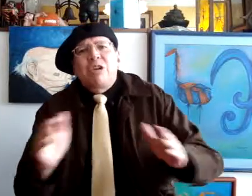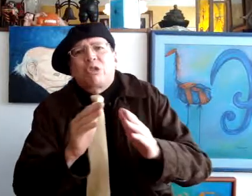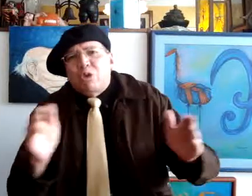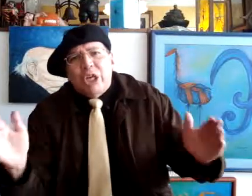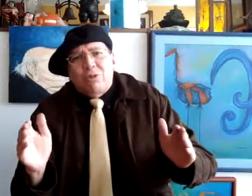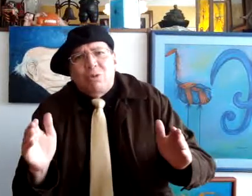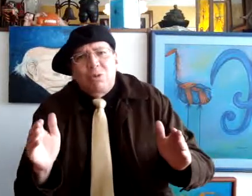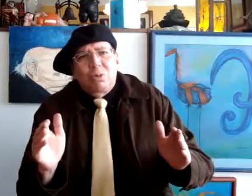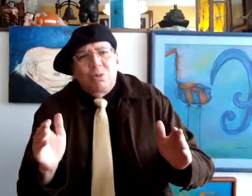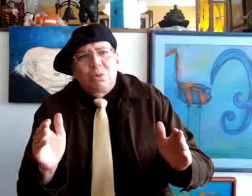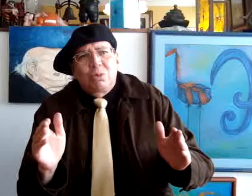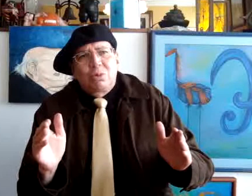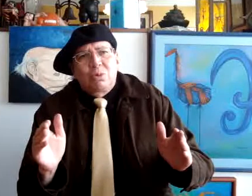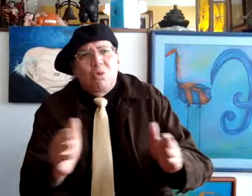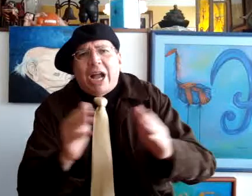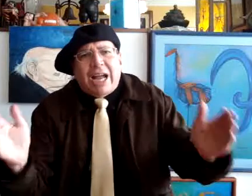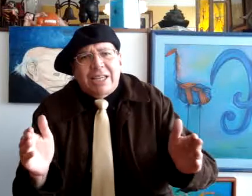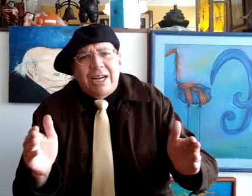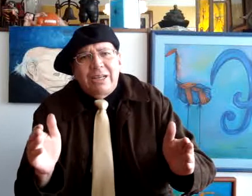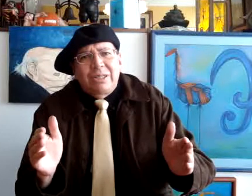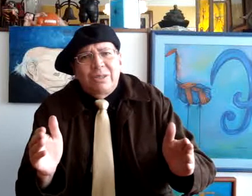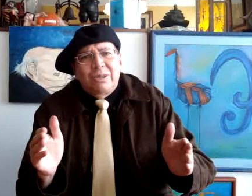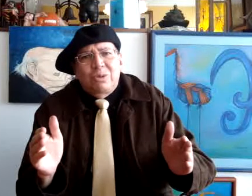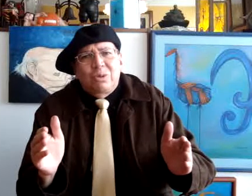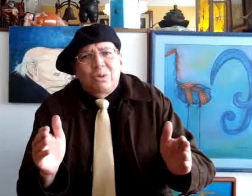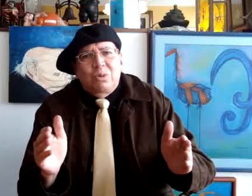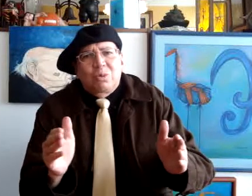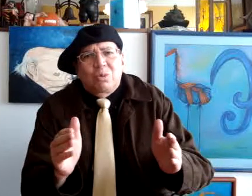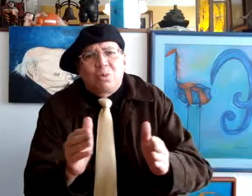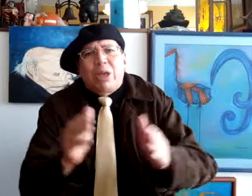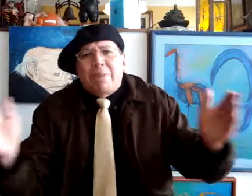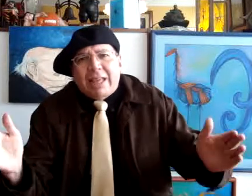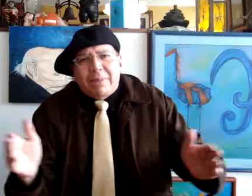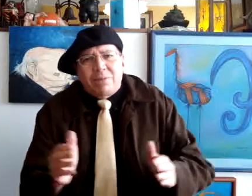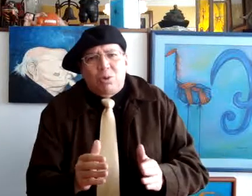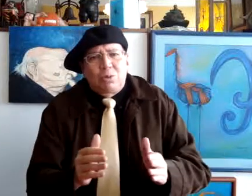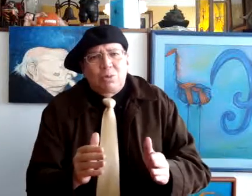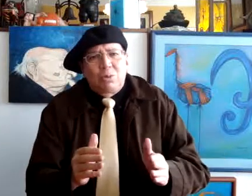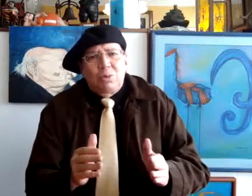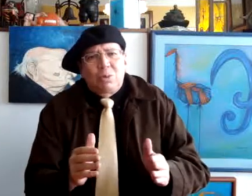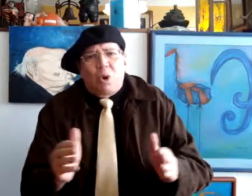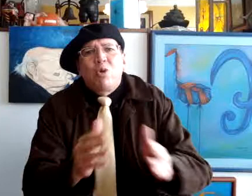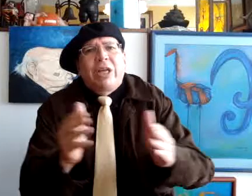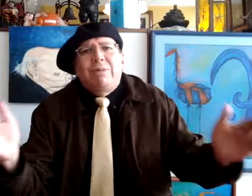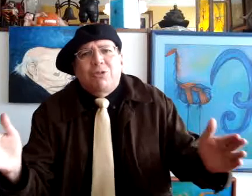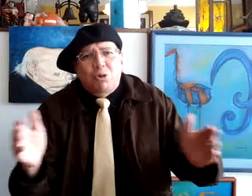construyendo una casa, un departamento o un edificio.